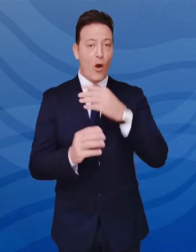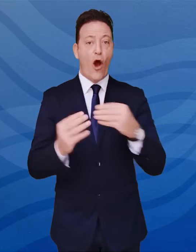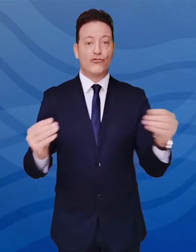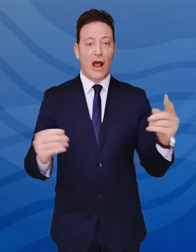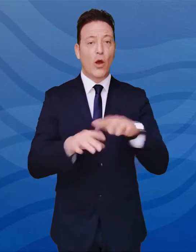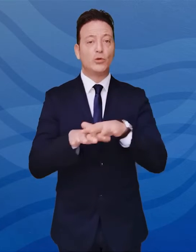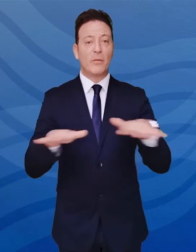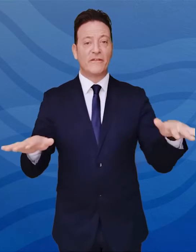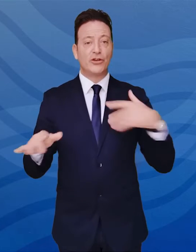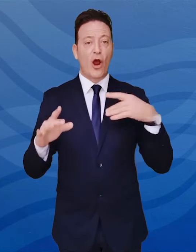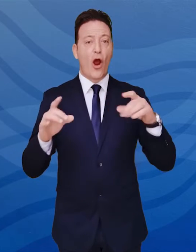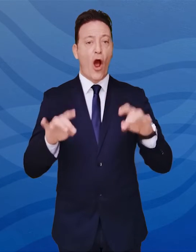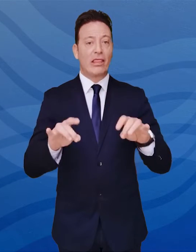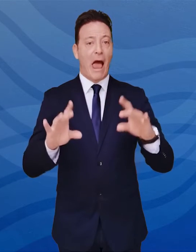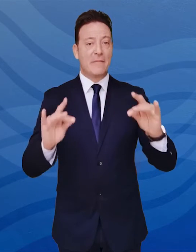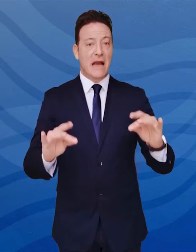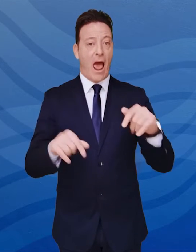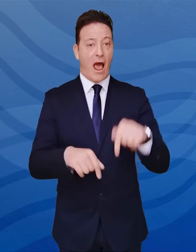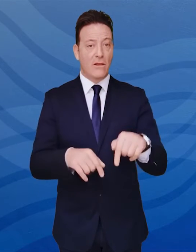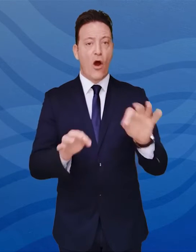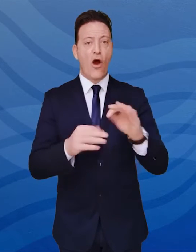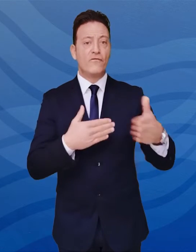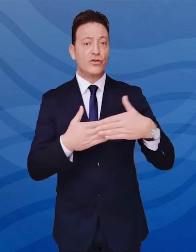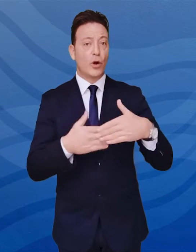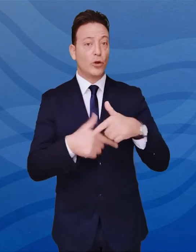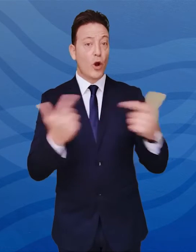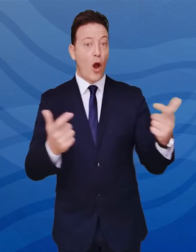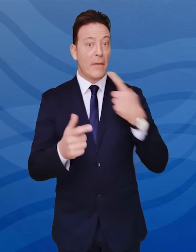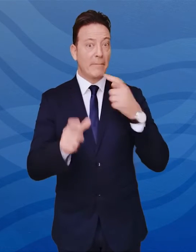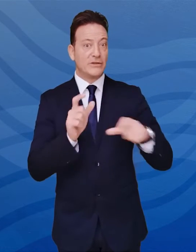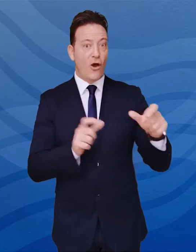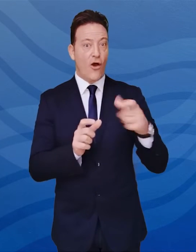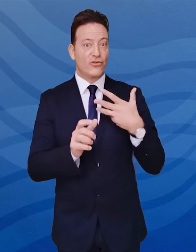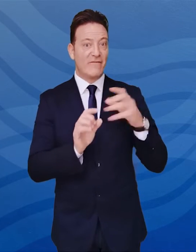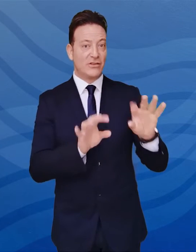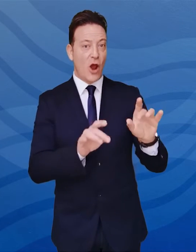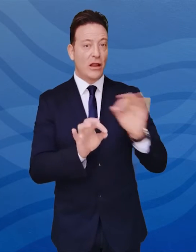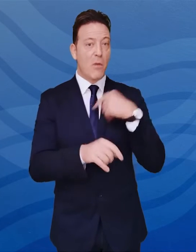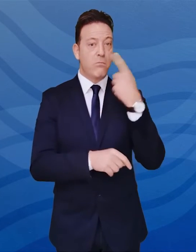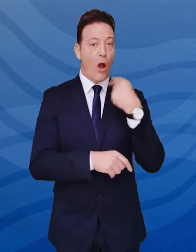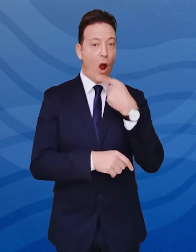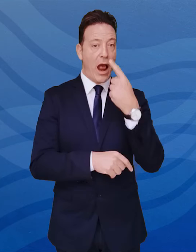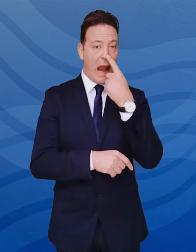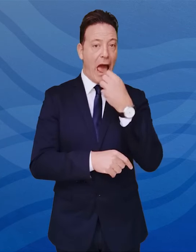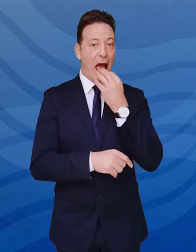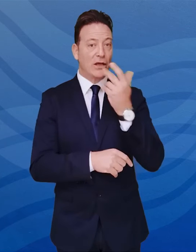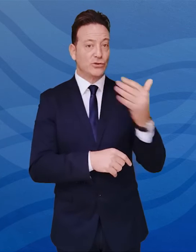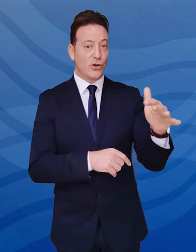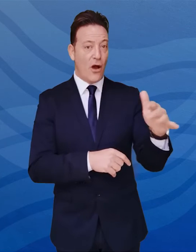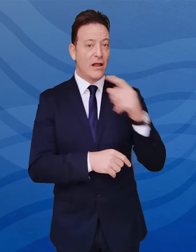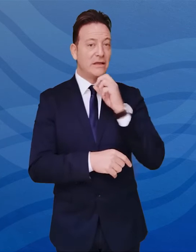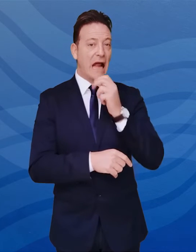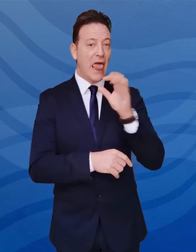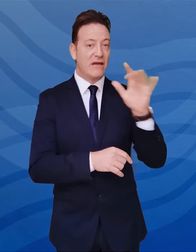o superfici contaminate, per contatto stretto con persone infette, attraverso secrezioni dalla bocca e del naso, come la